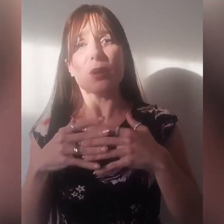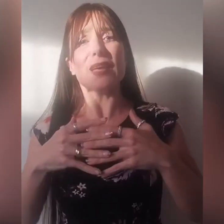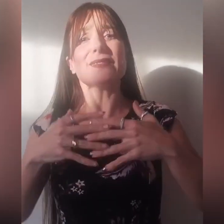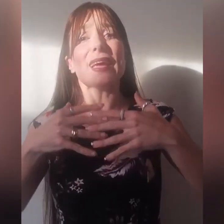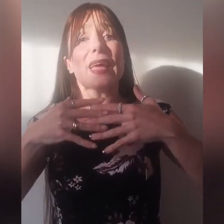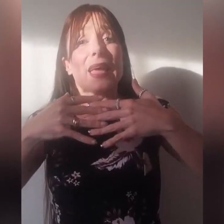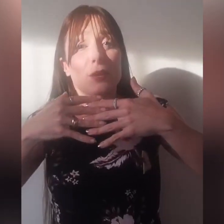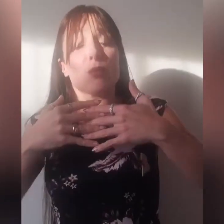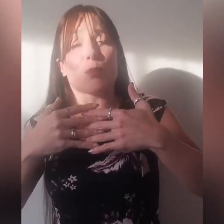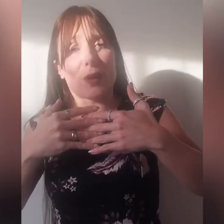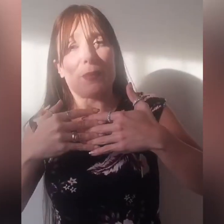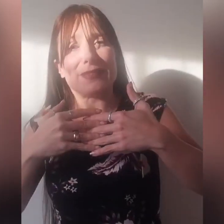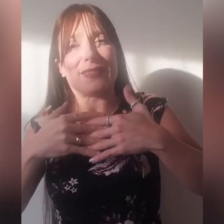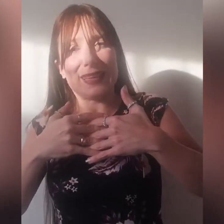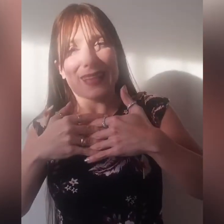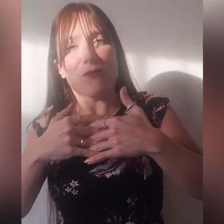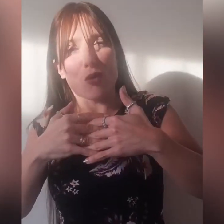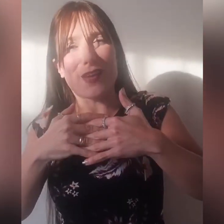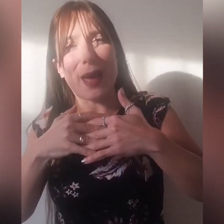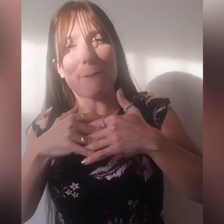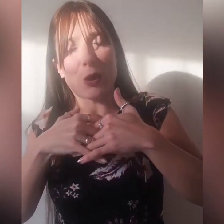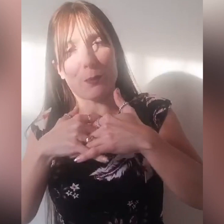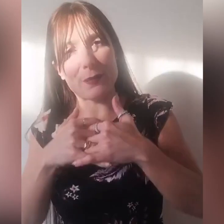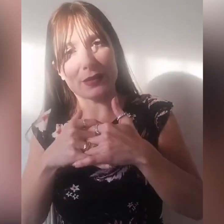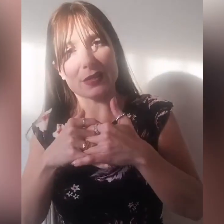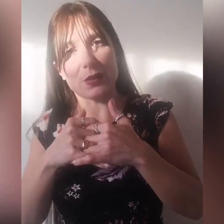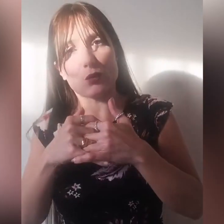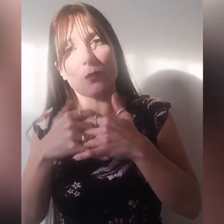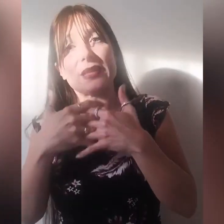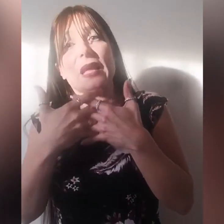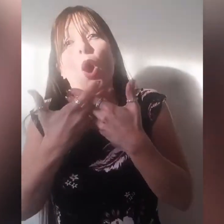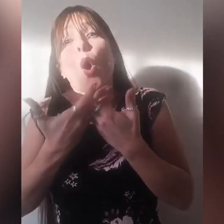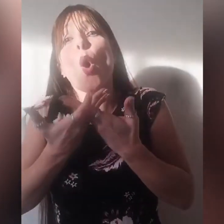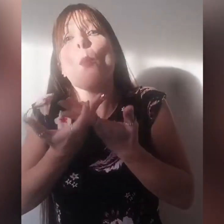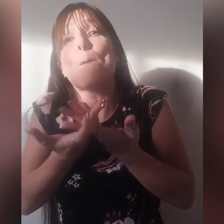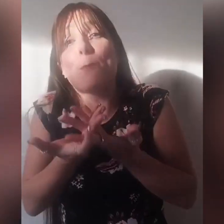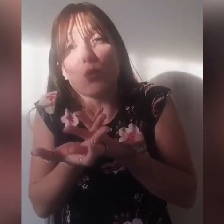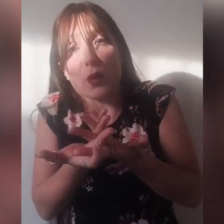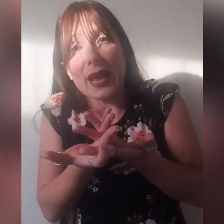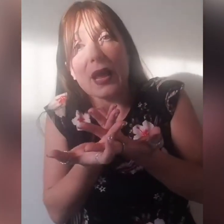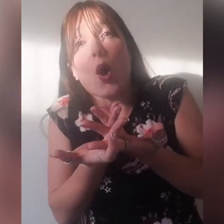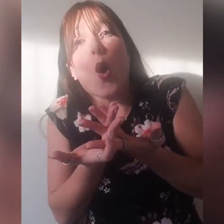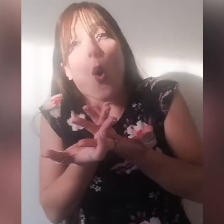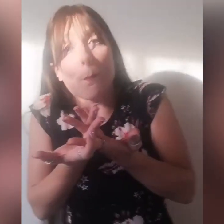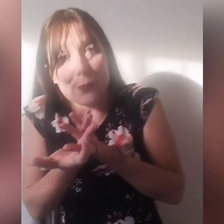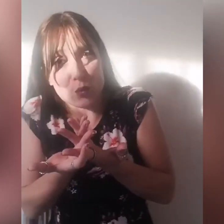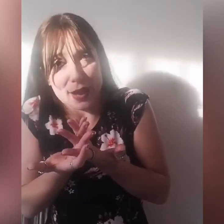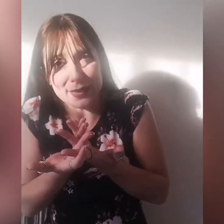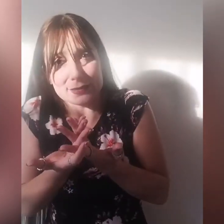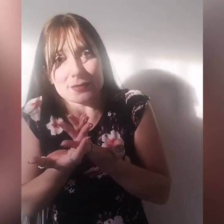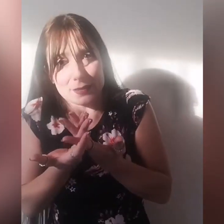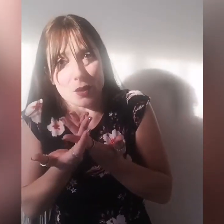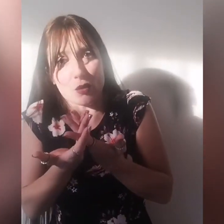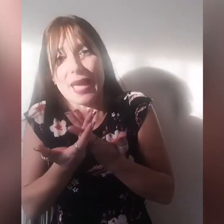probabilmente, non probabilmente, il diavolo verrà per opprimerti spiritualmente, oppure, oppure, ok,